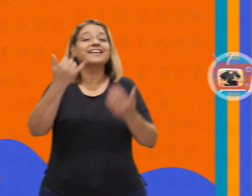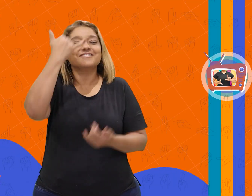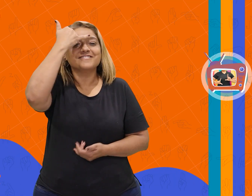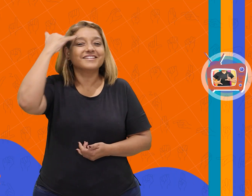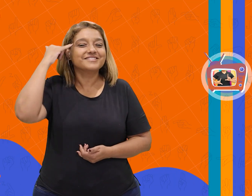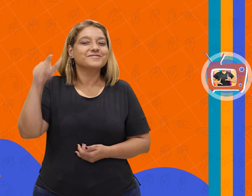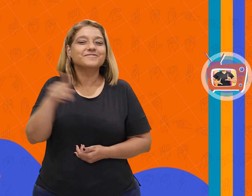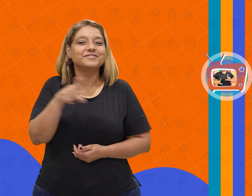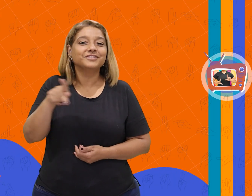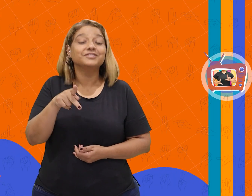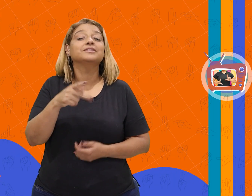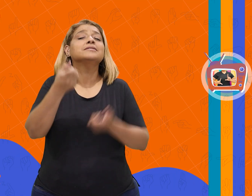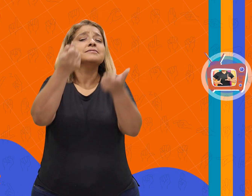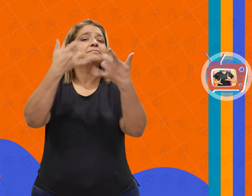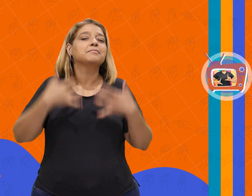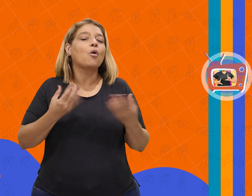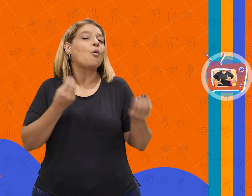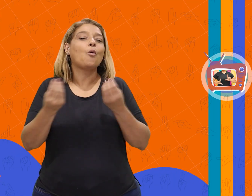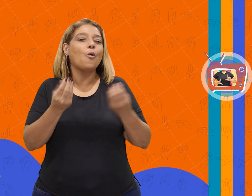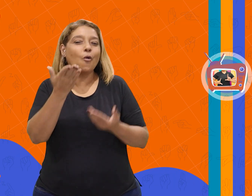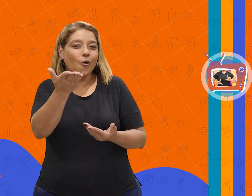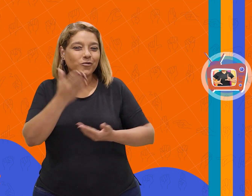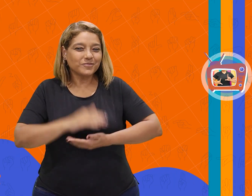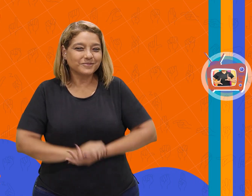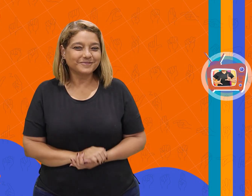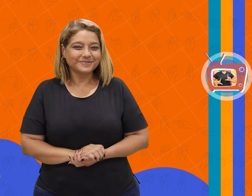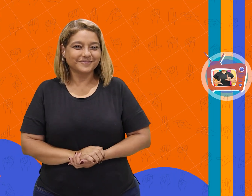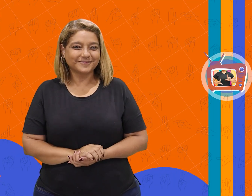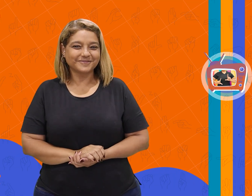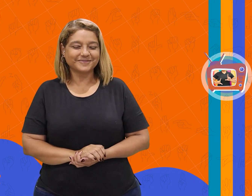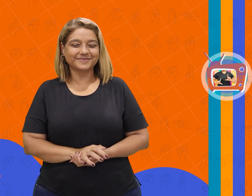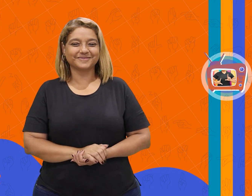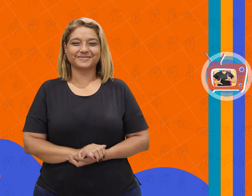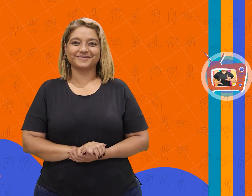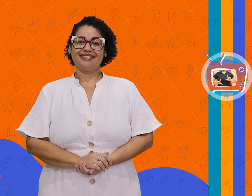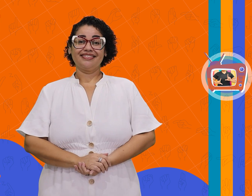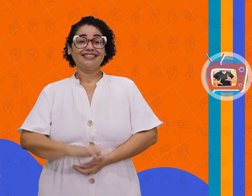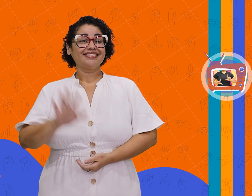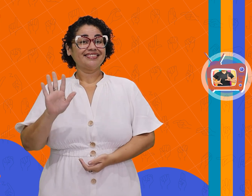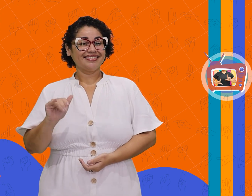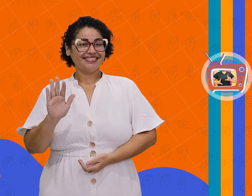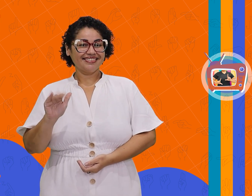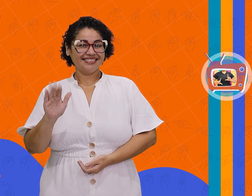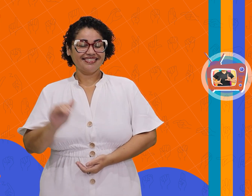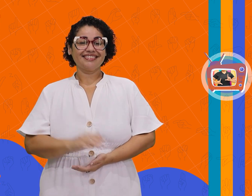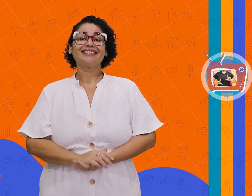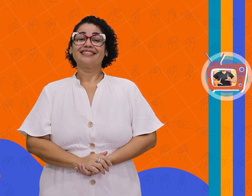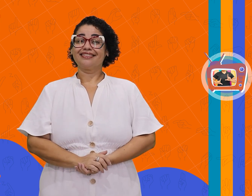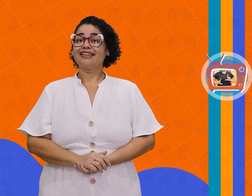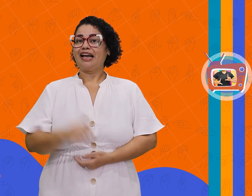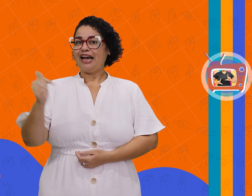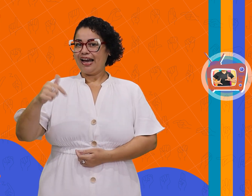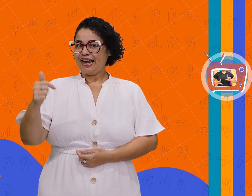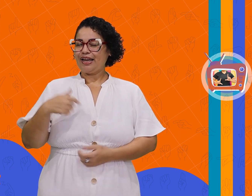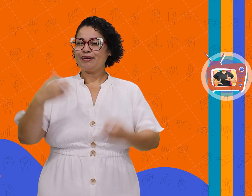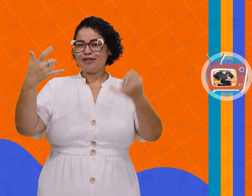Fala aí, professora Carmen. Como será o seu quadro? Olá! Aqui irei falar sobre